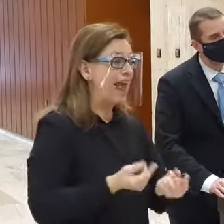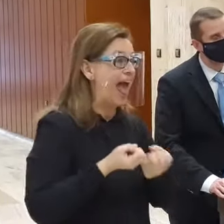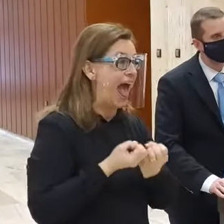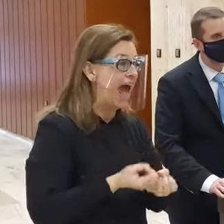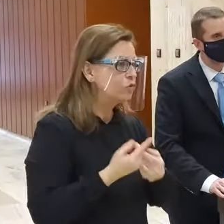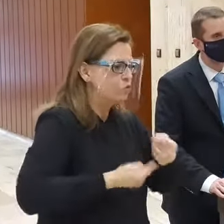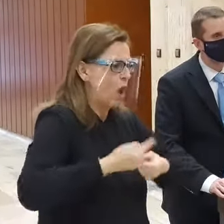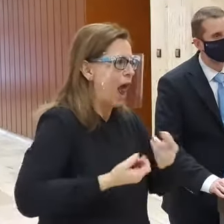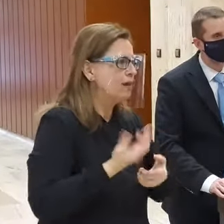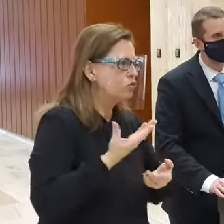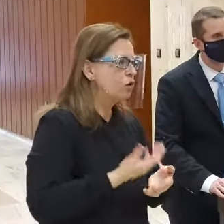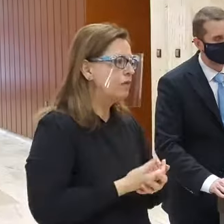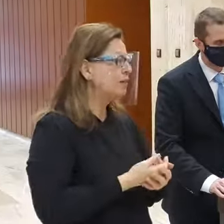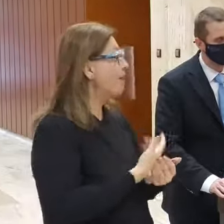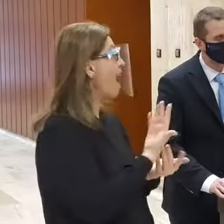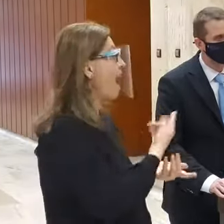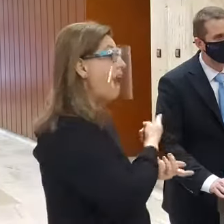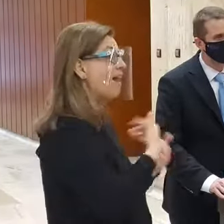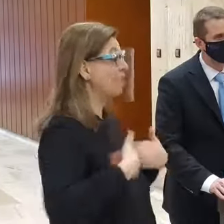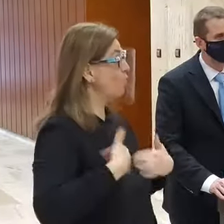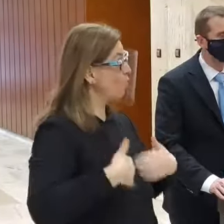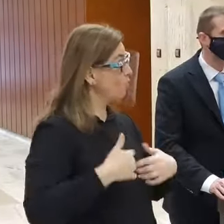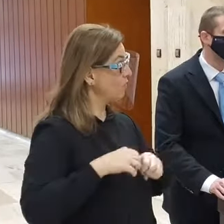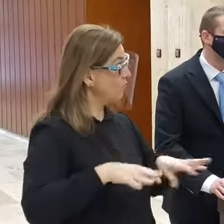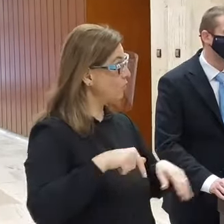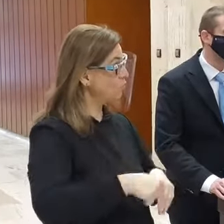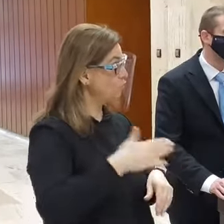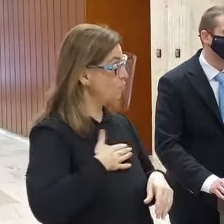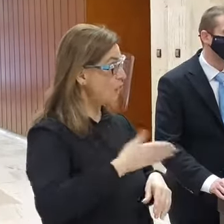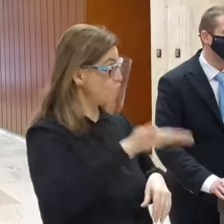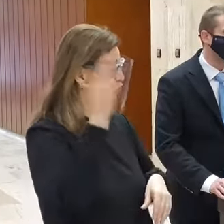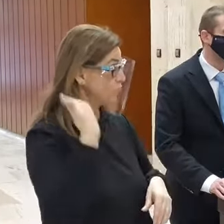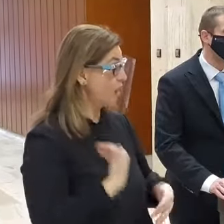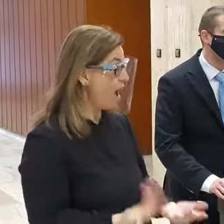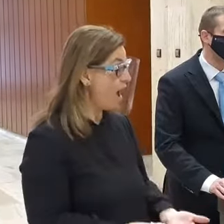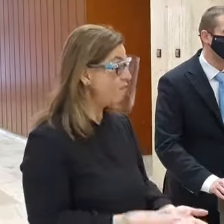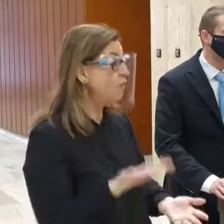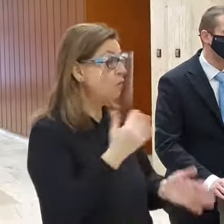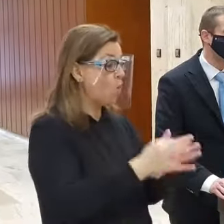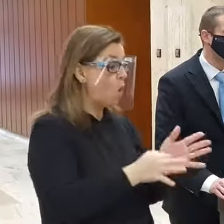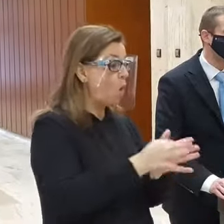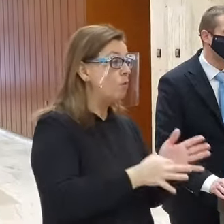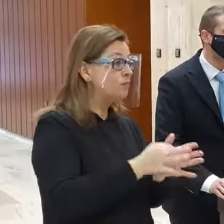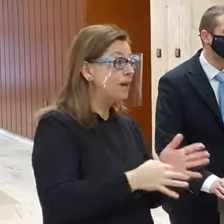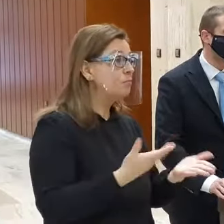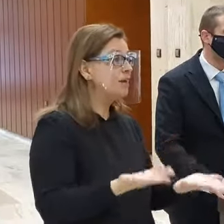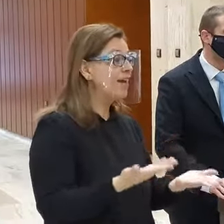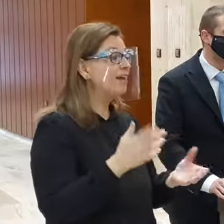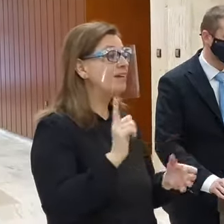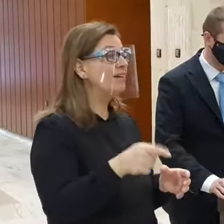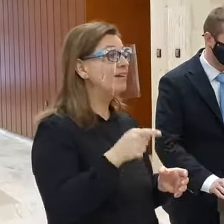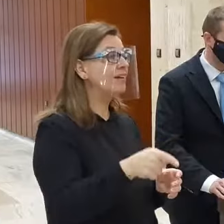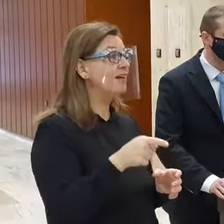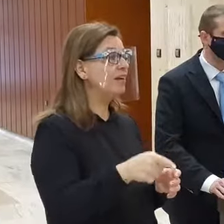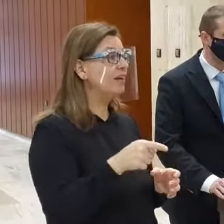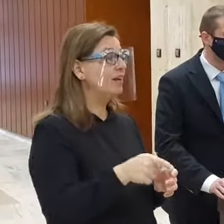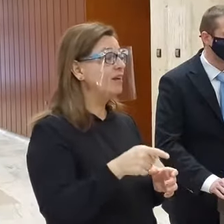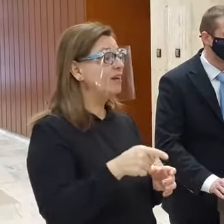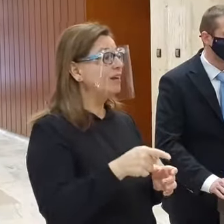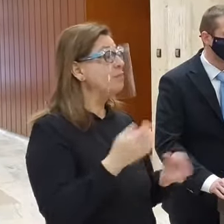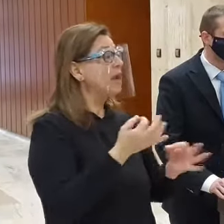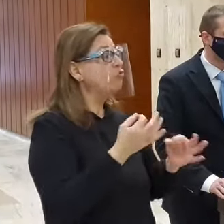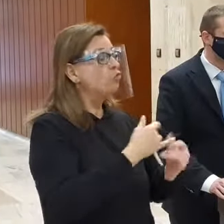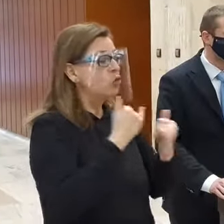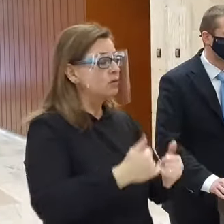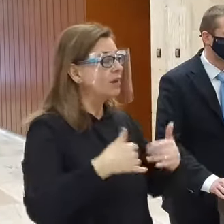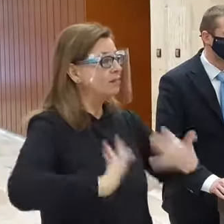v kvášu kváne, nebo tu máme oznáčka, alebo to bolo obdobie, kdy pomôcť také karanténa nemusela zrúčiť, nebolo to kválo obdobie na to,